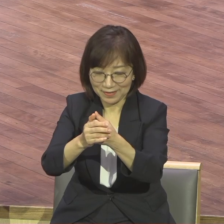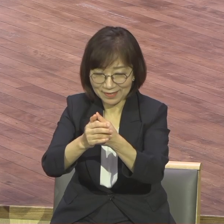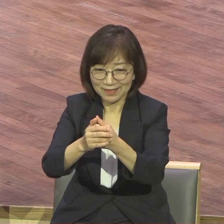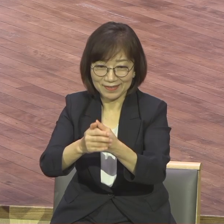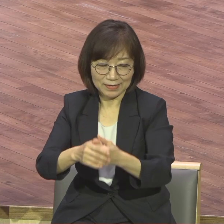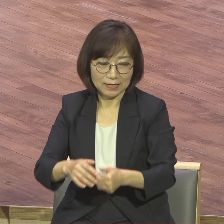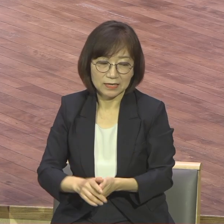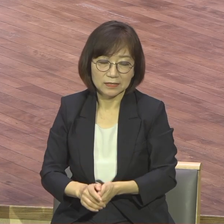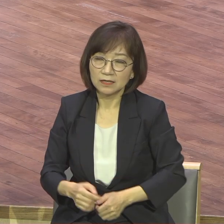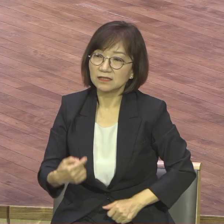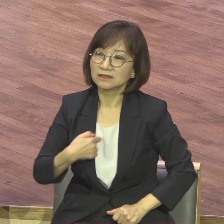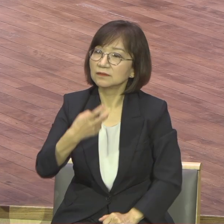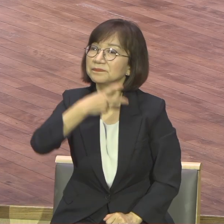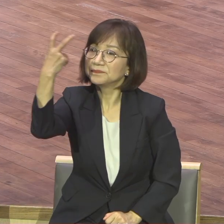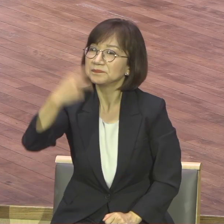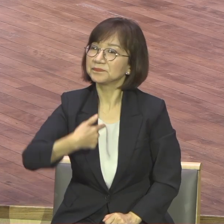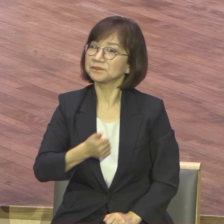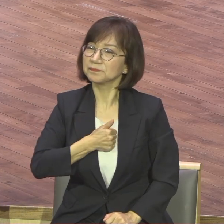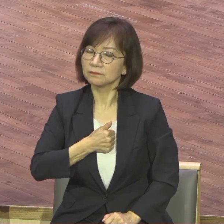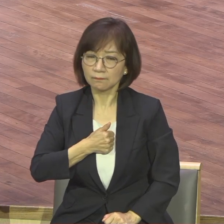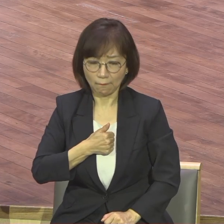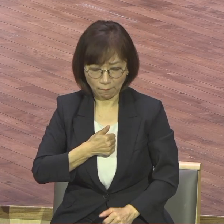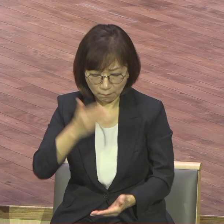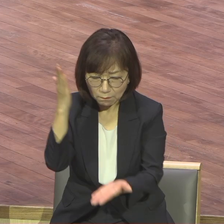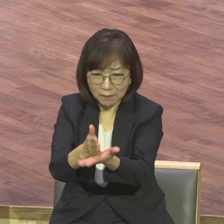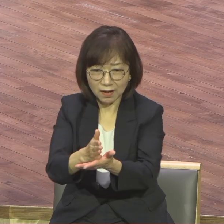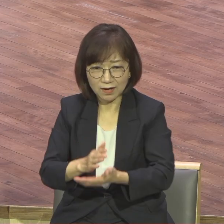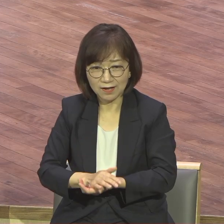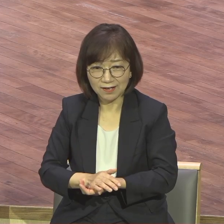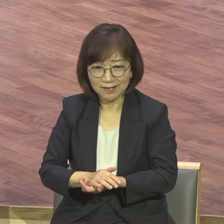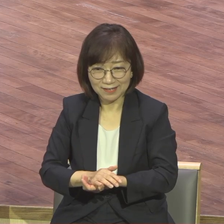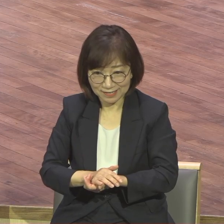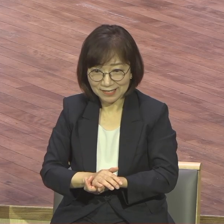잘났다 하면 안되죠 서로서로 내 잘났다고 내가 처고라고